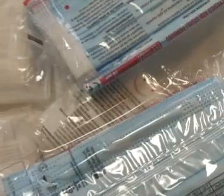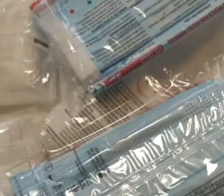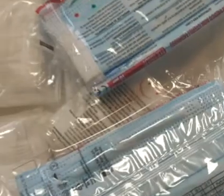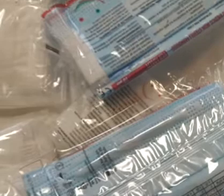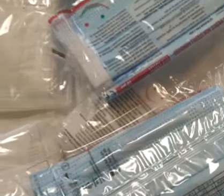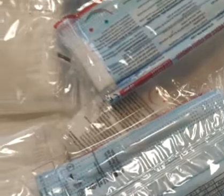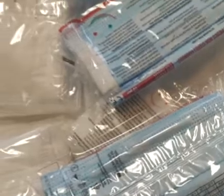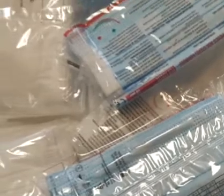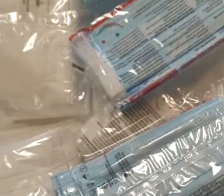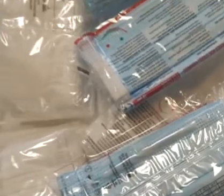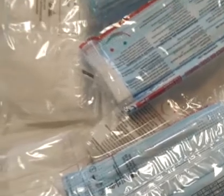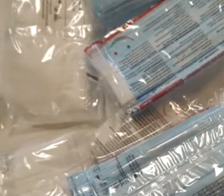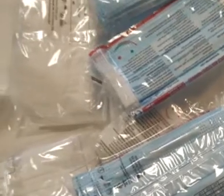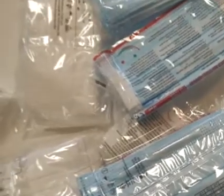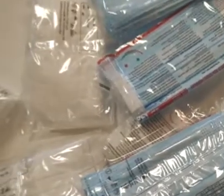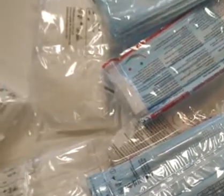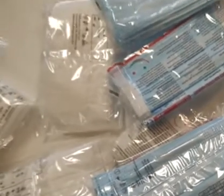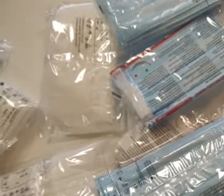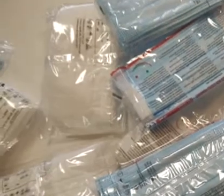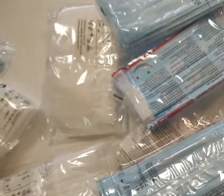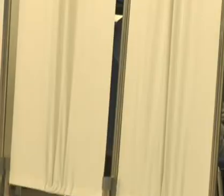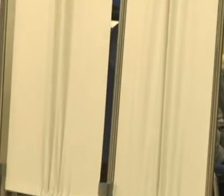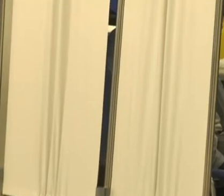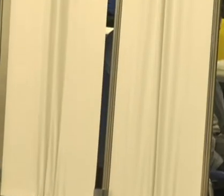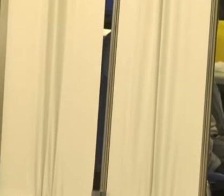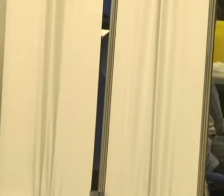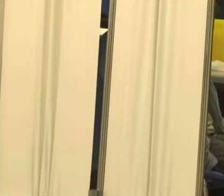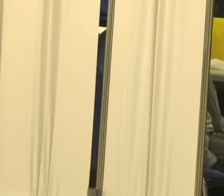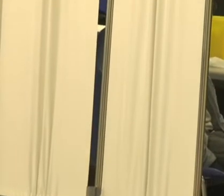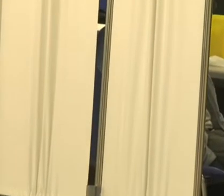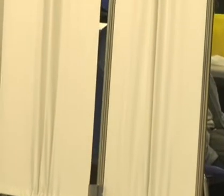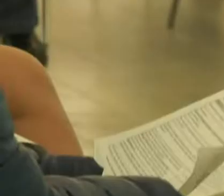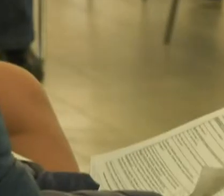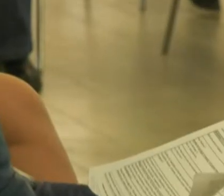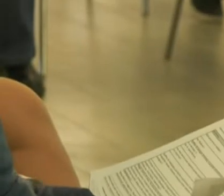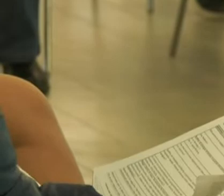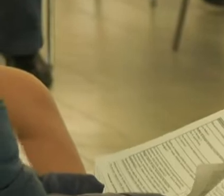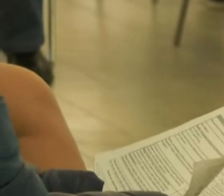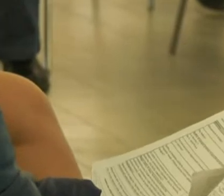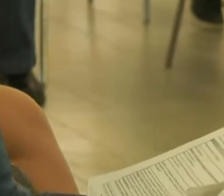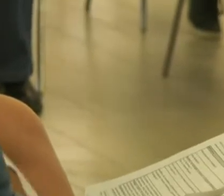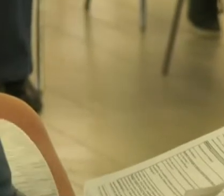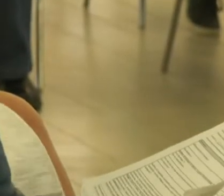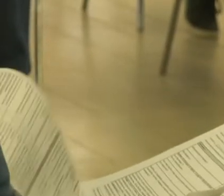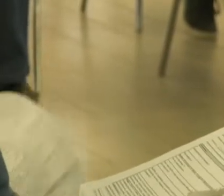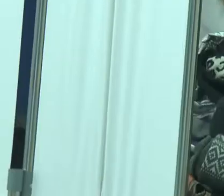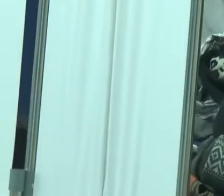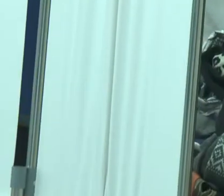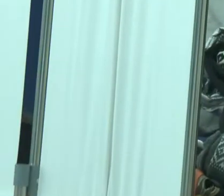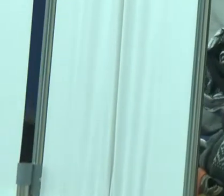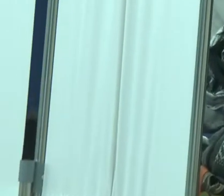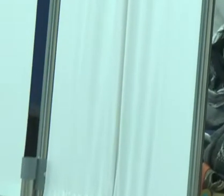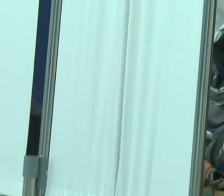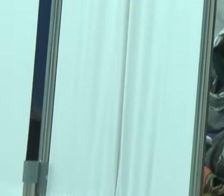Serve dunque per Zaia concentrarsi sui sintomatici. Esclude l'ipotesi di poter arrivare a vaccinare anche i bambini sotto i 5 anni. Come